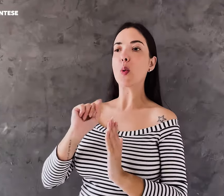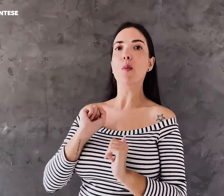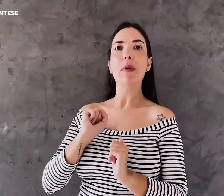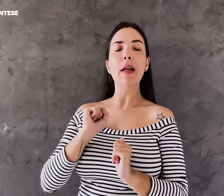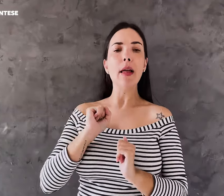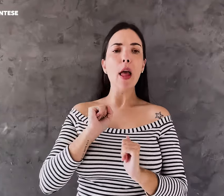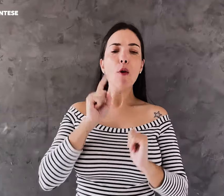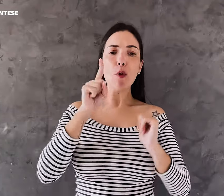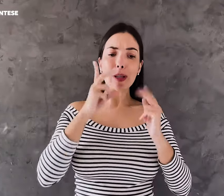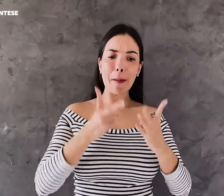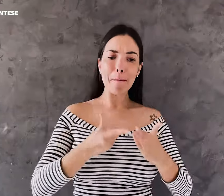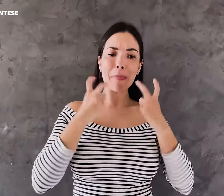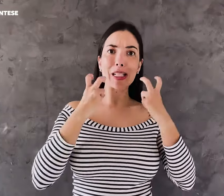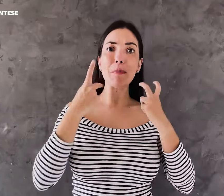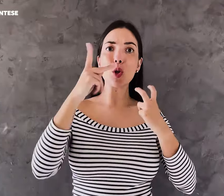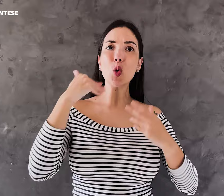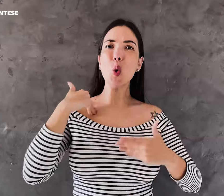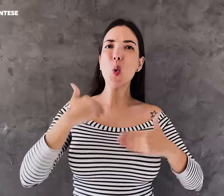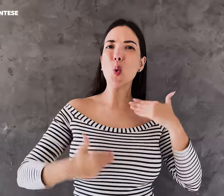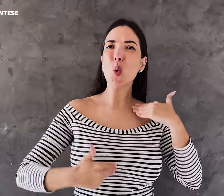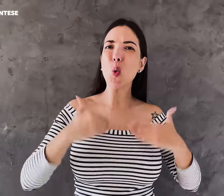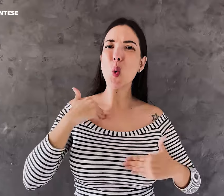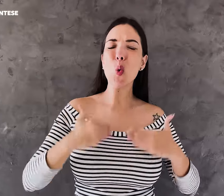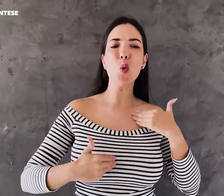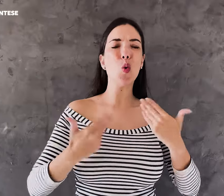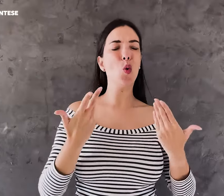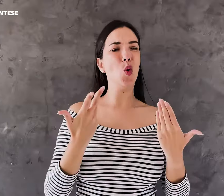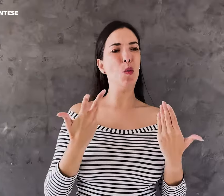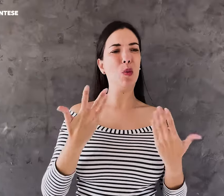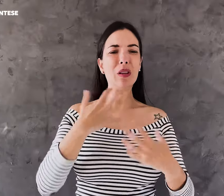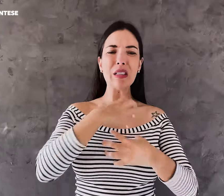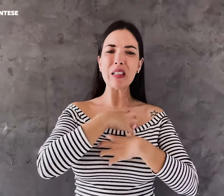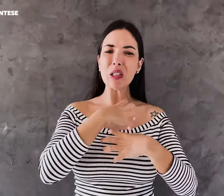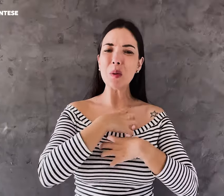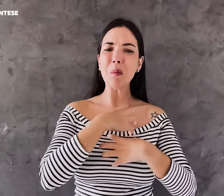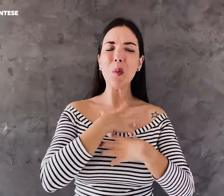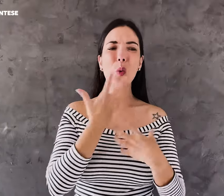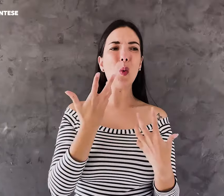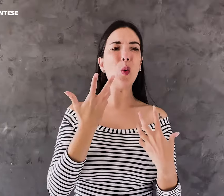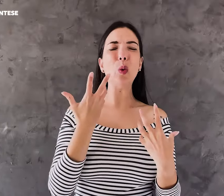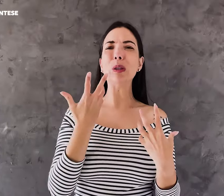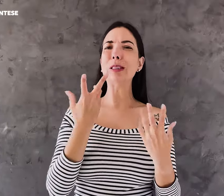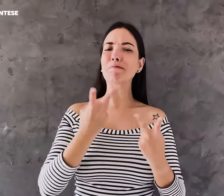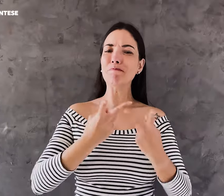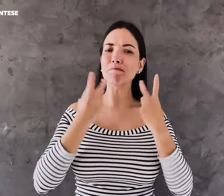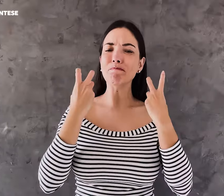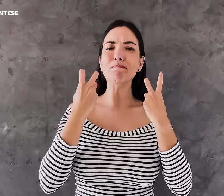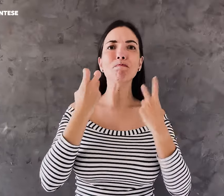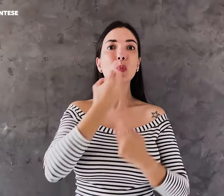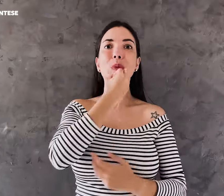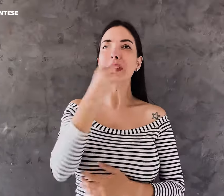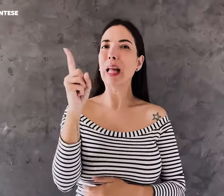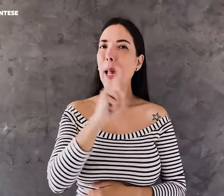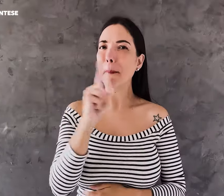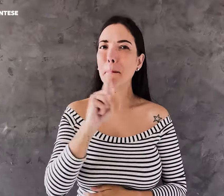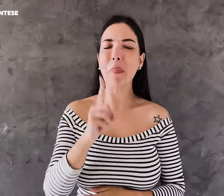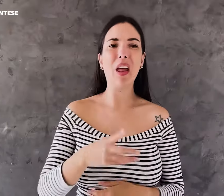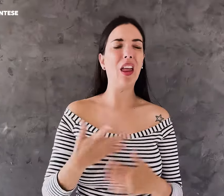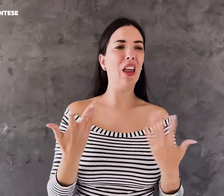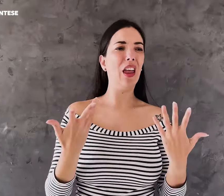presença do intérprete. Se você percebeu alguma dor, se não está bem, não se sente